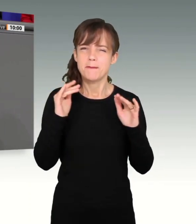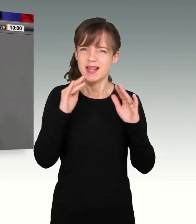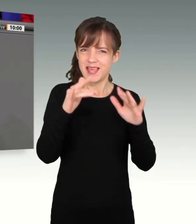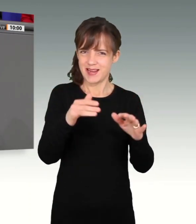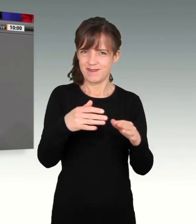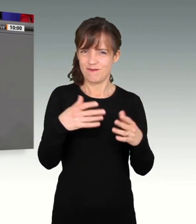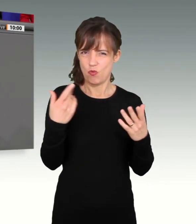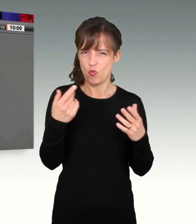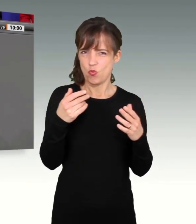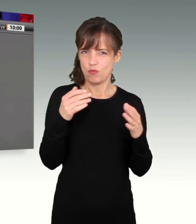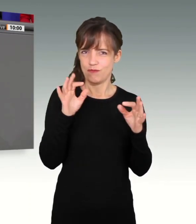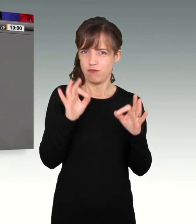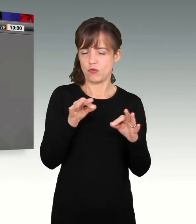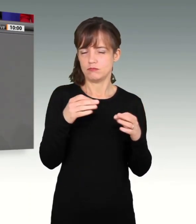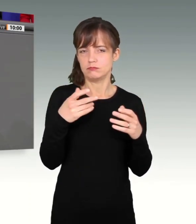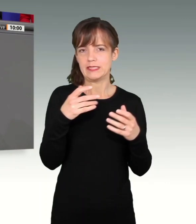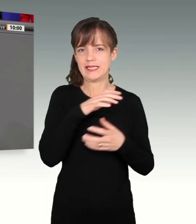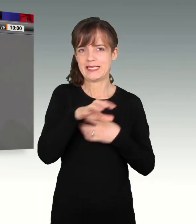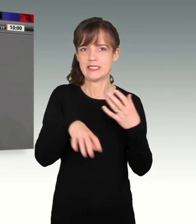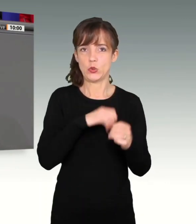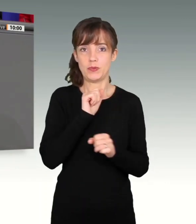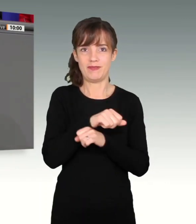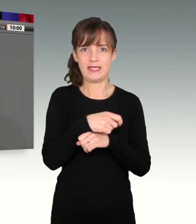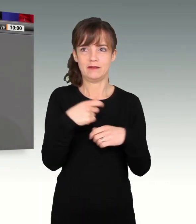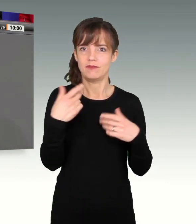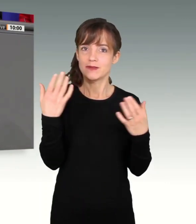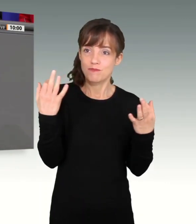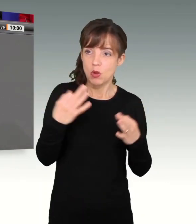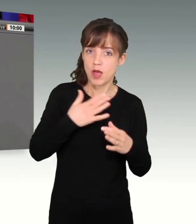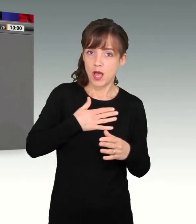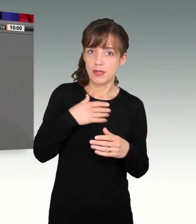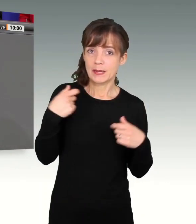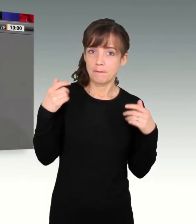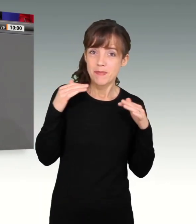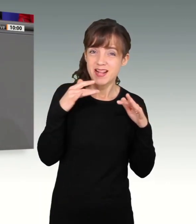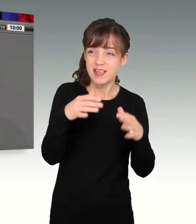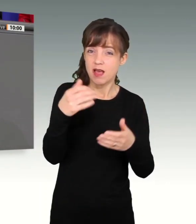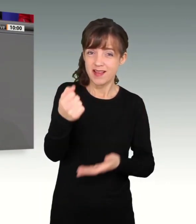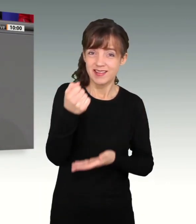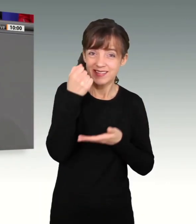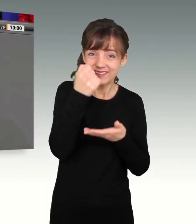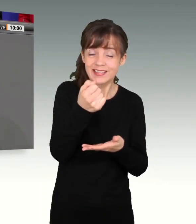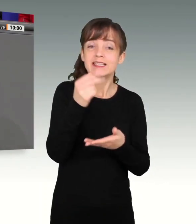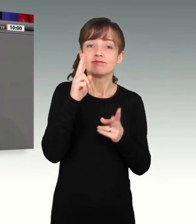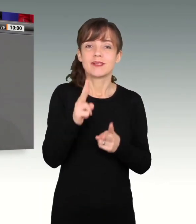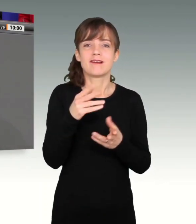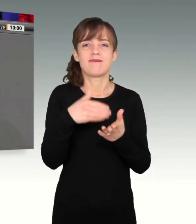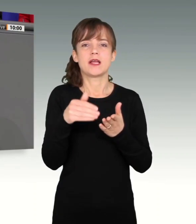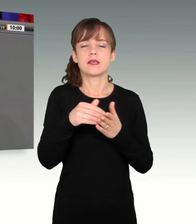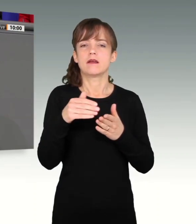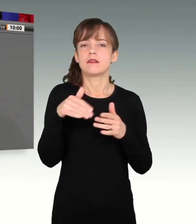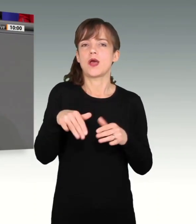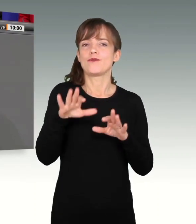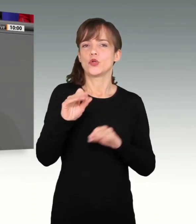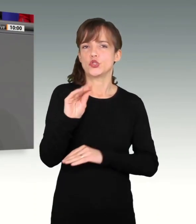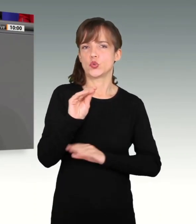Investitionen zur Überwindung der Krise bereitgestellt haben, auch wirklich für die Zukunft weiter einsetzbar halten. Und das,